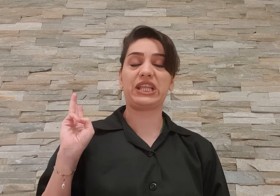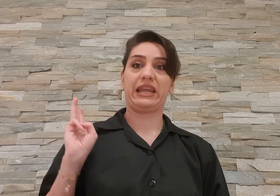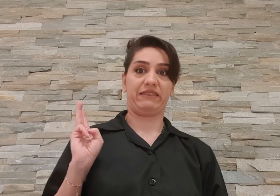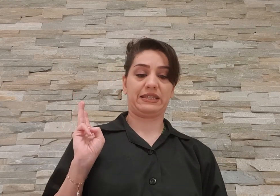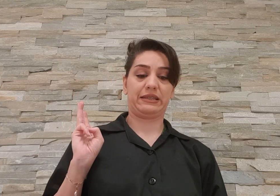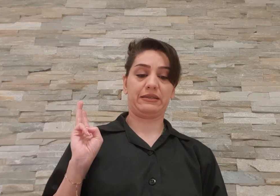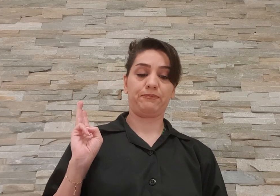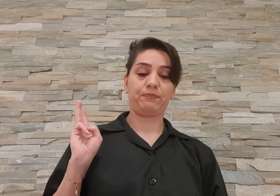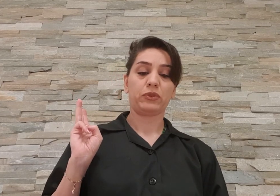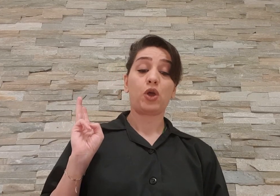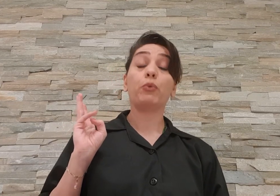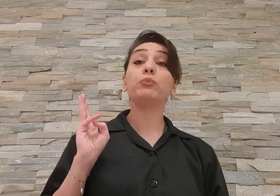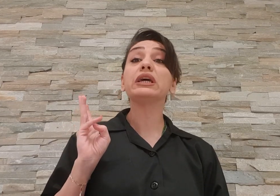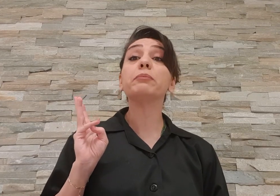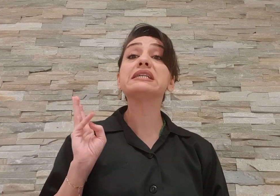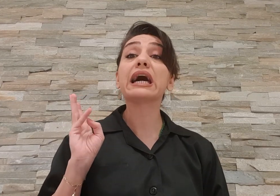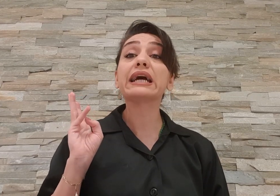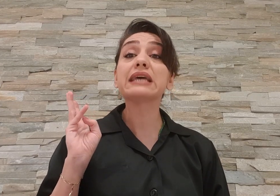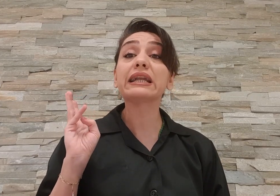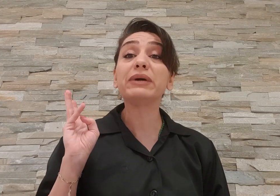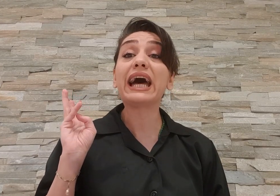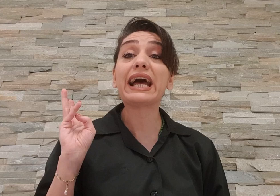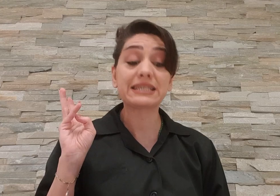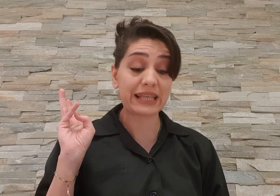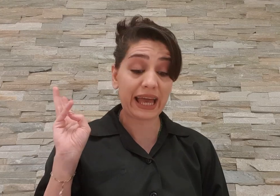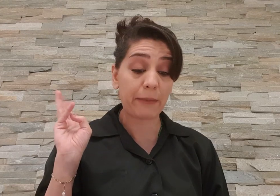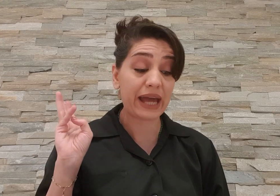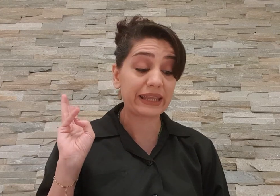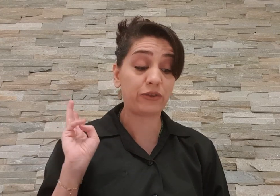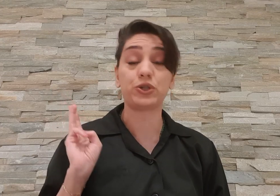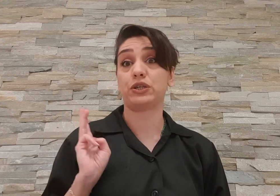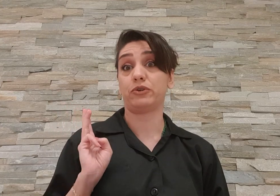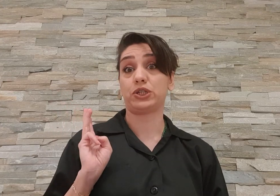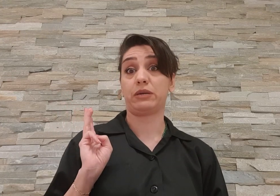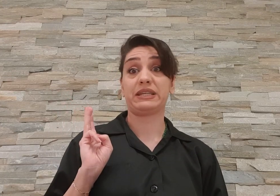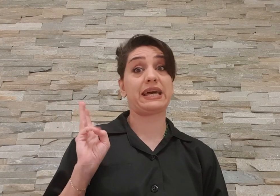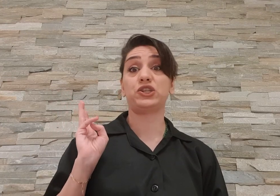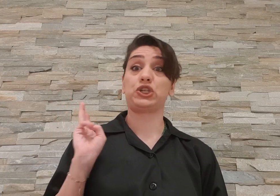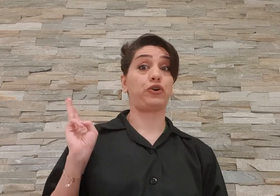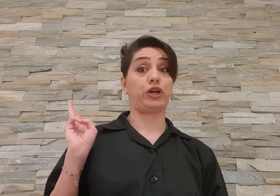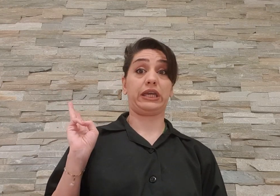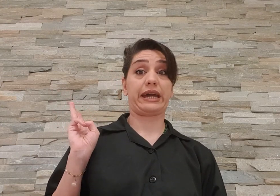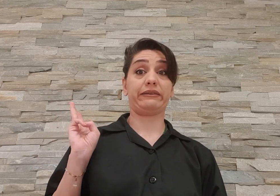ننمیسید ممکنه پسر اصلا پدر اصلا خبر نداشته باشه که پسرش چه کارایی کرد